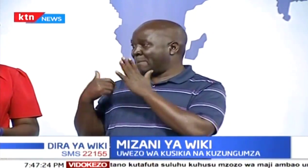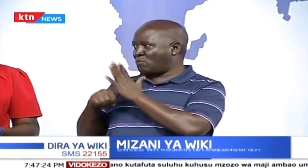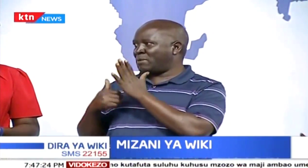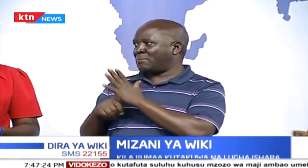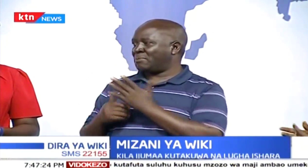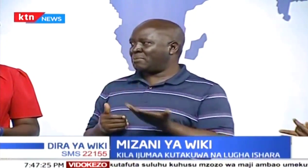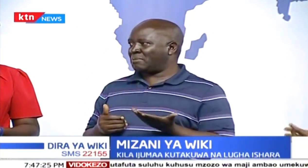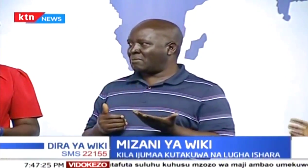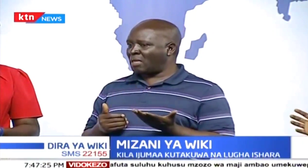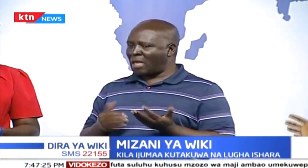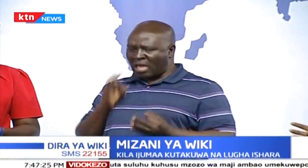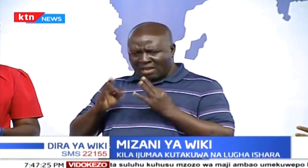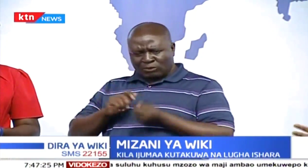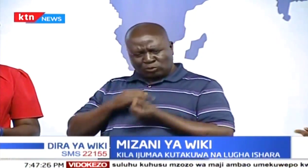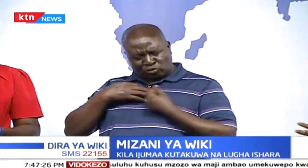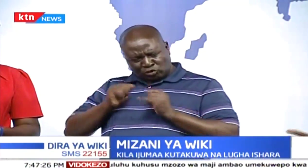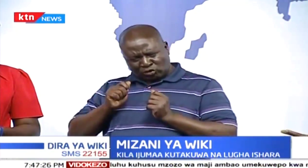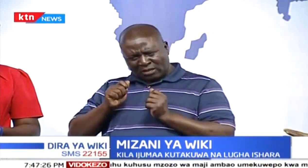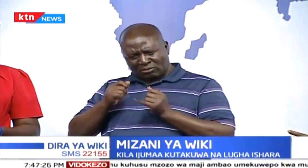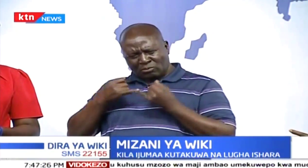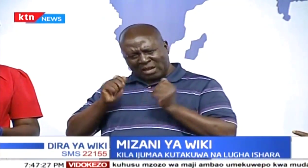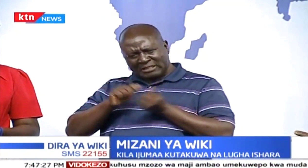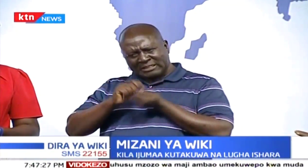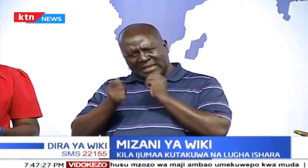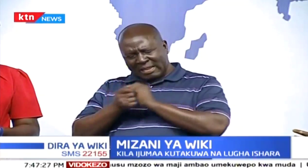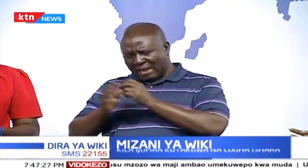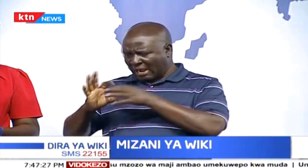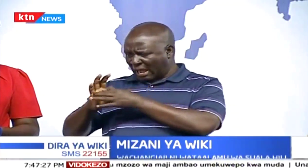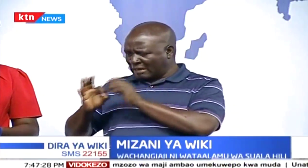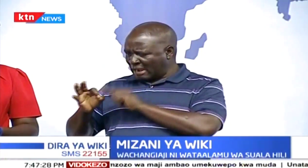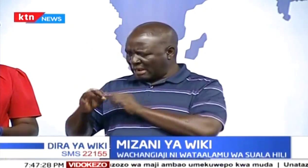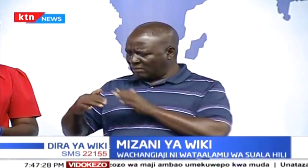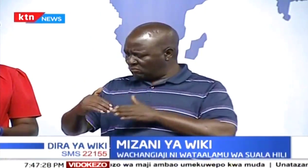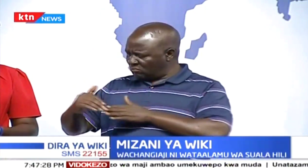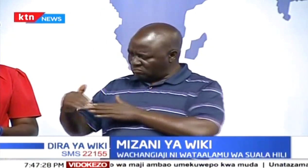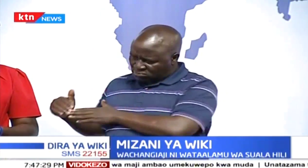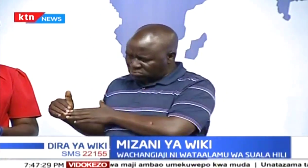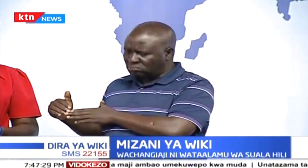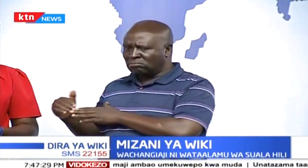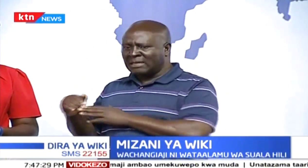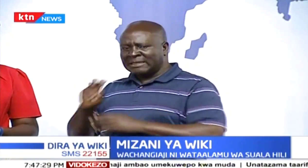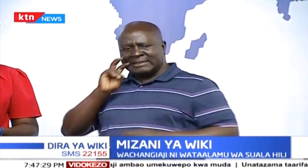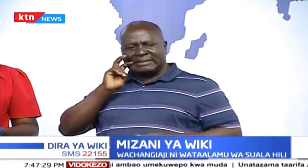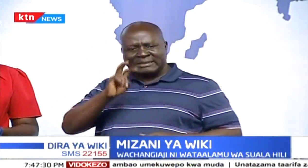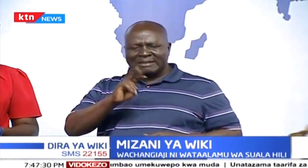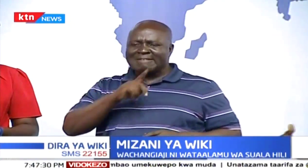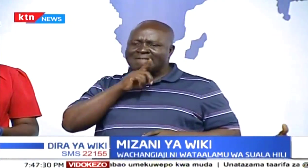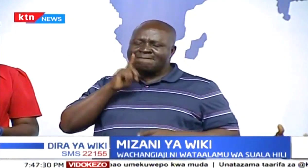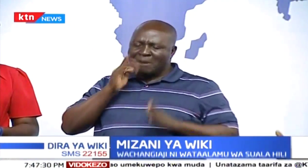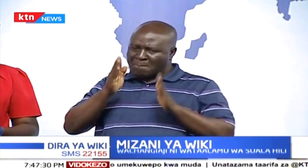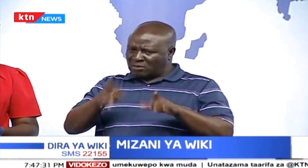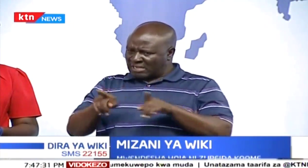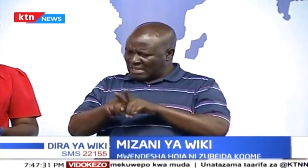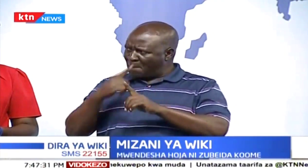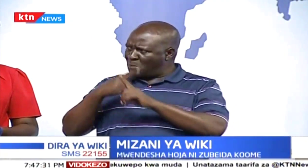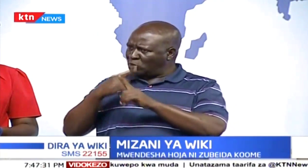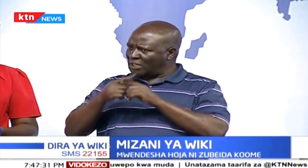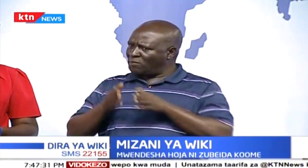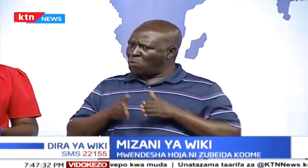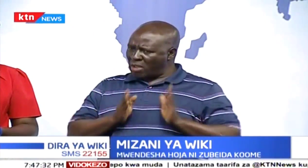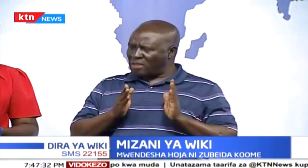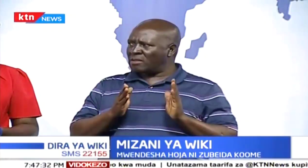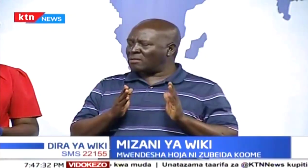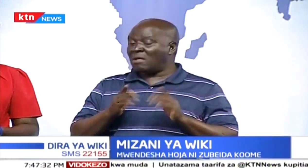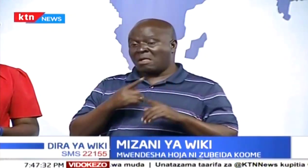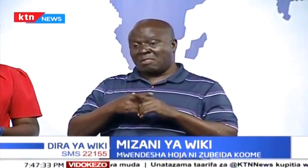Kwa hivyo, wanaona hii luga, hizi kuwa ni luga, sanifu ya kutumika. Kwa hivyo, tukitowa hizi tamaduni zetu,